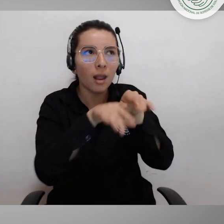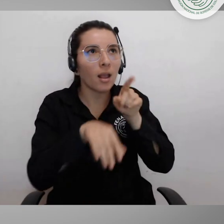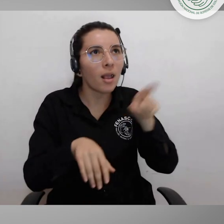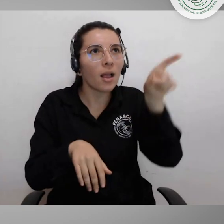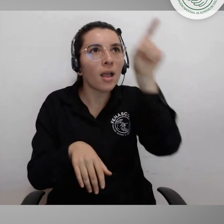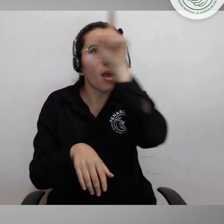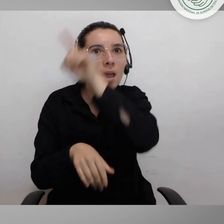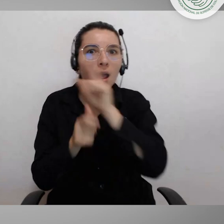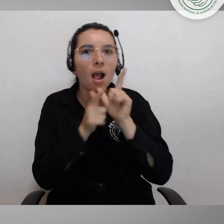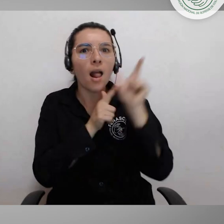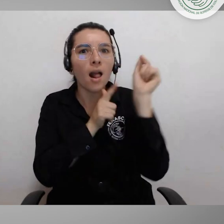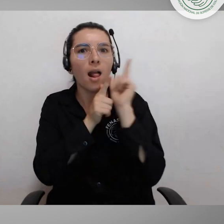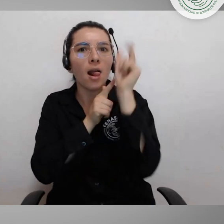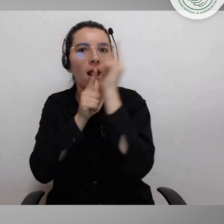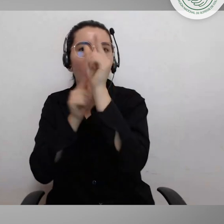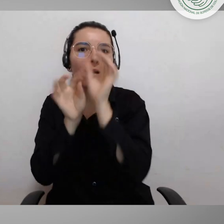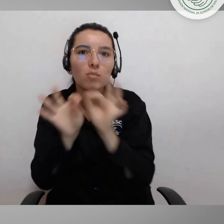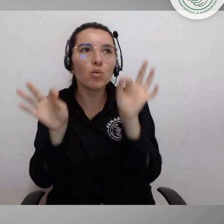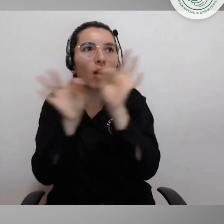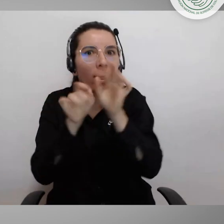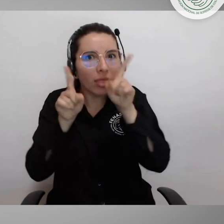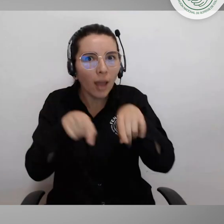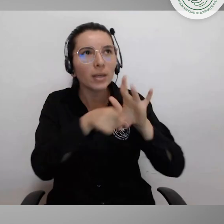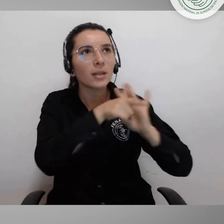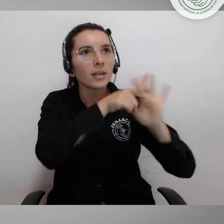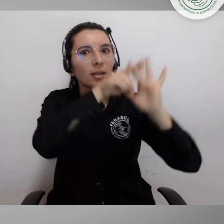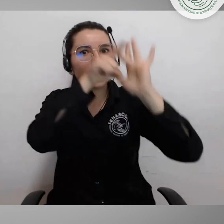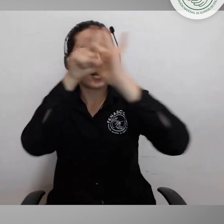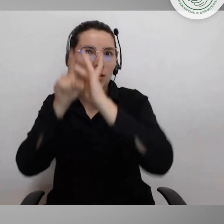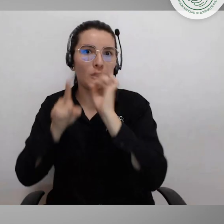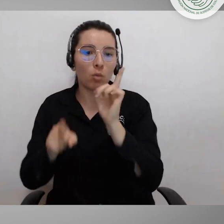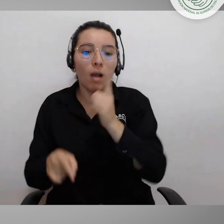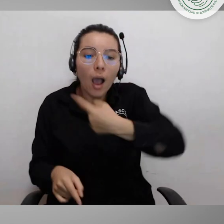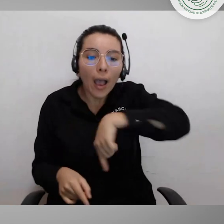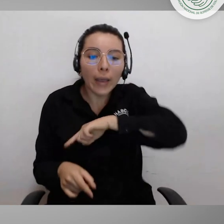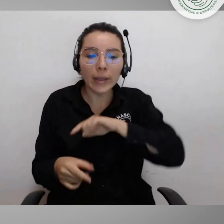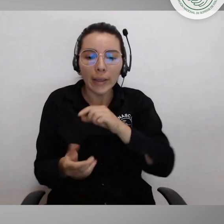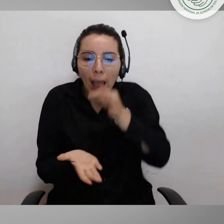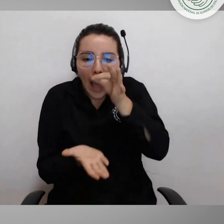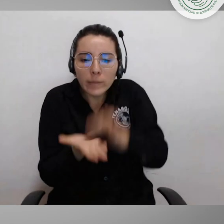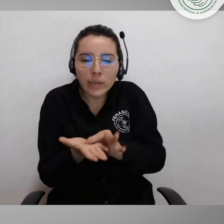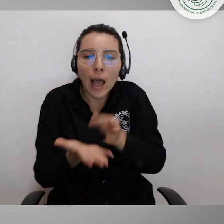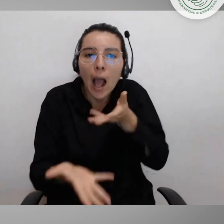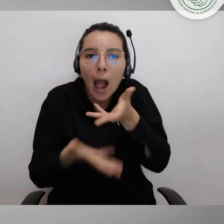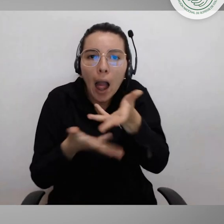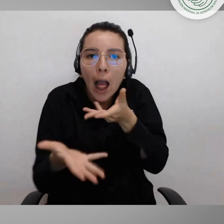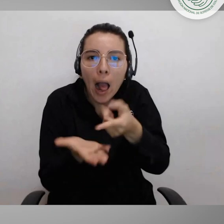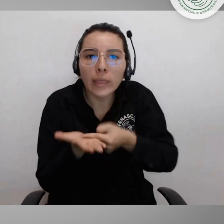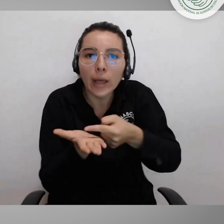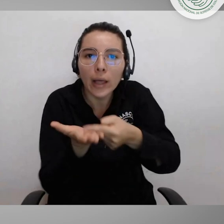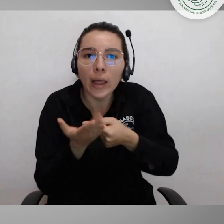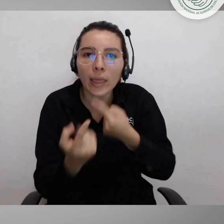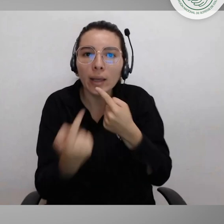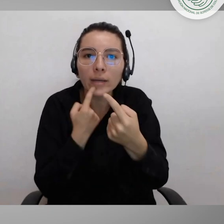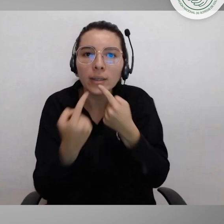departamentales deben ser un propósito para que no nos quedemos solo acá en lo nacional discutiendo, pero vamos